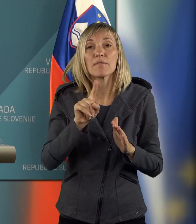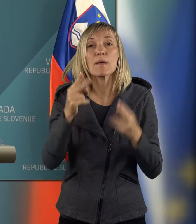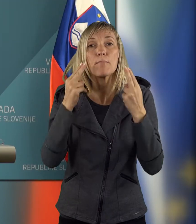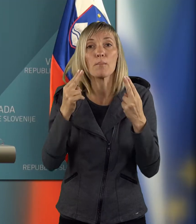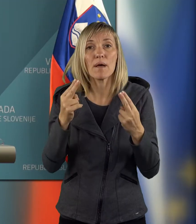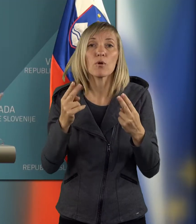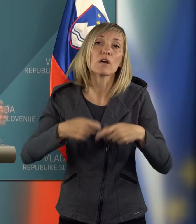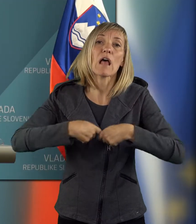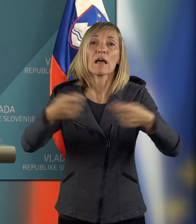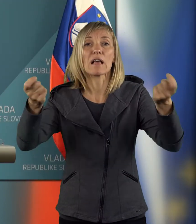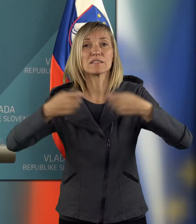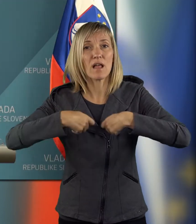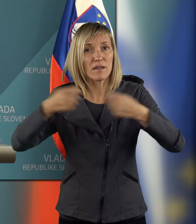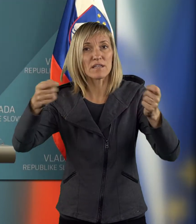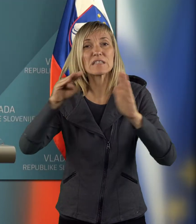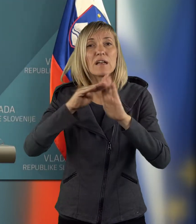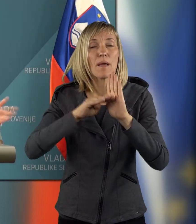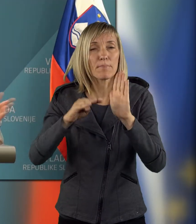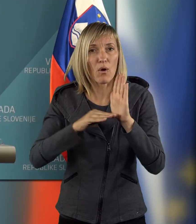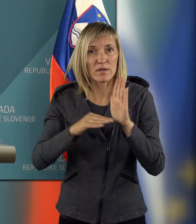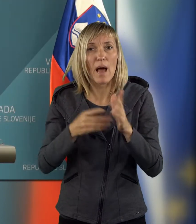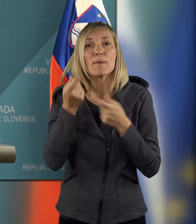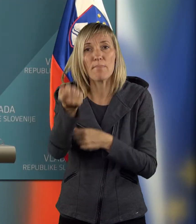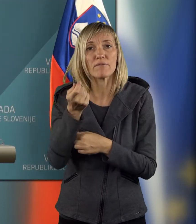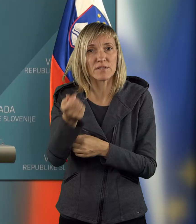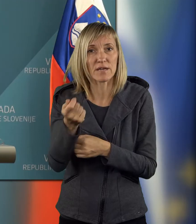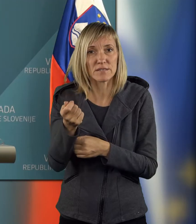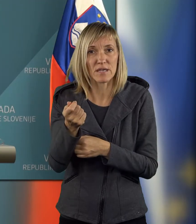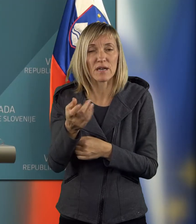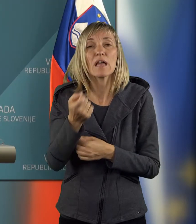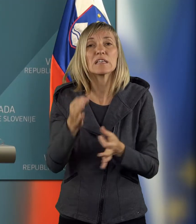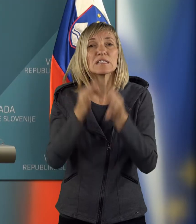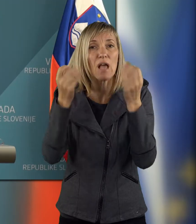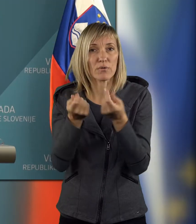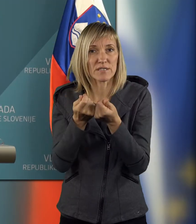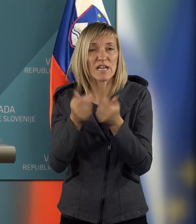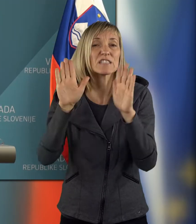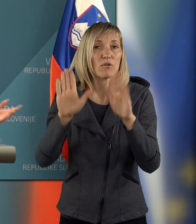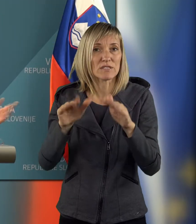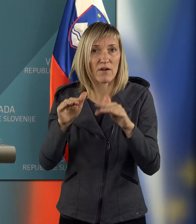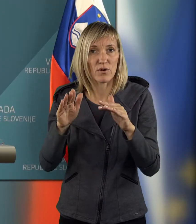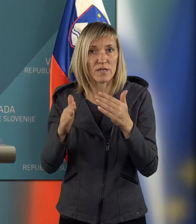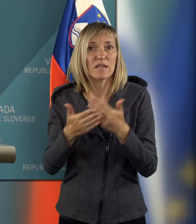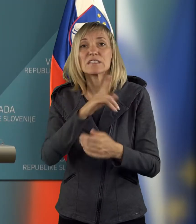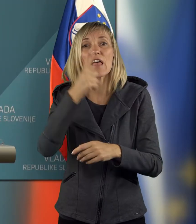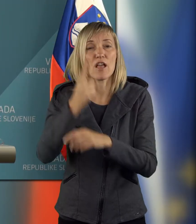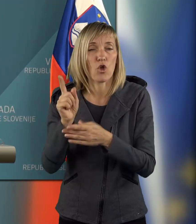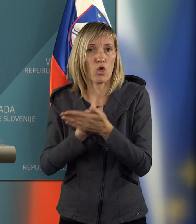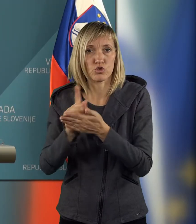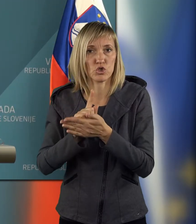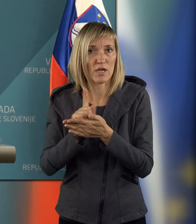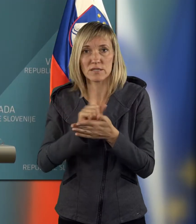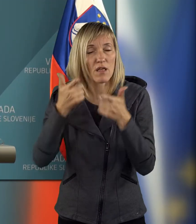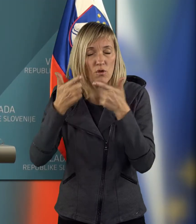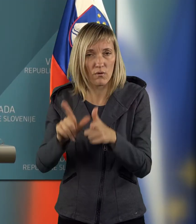rekla, kar z dodeljevanjem nekega programa in financiranje izjavnih sredstv zavoda za nedoločen